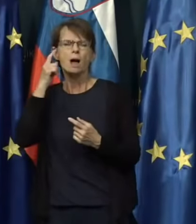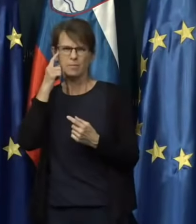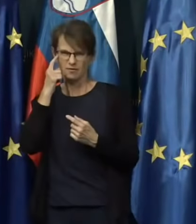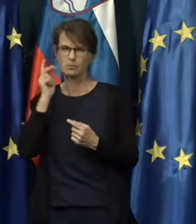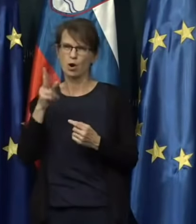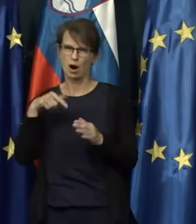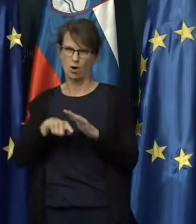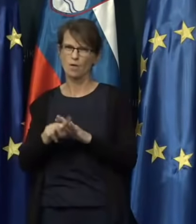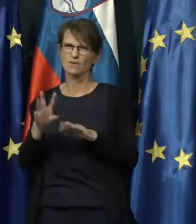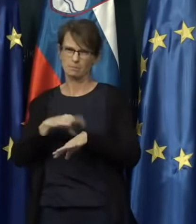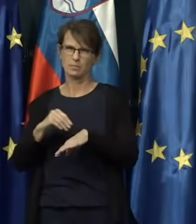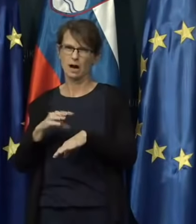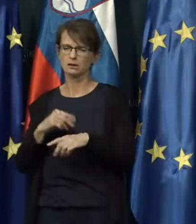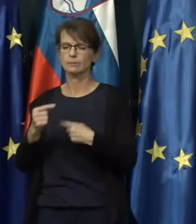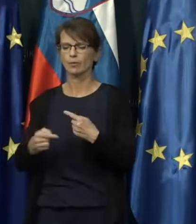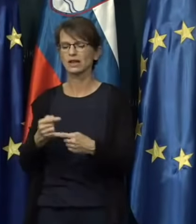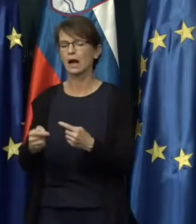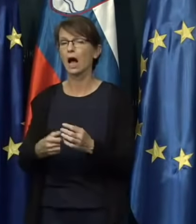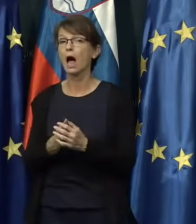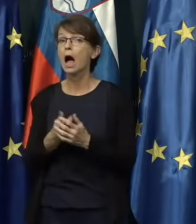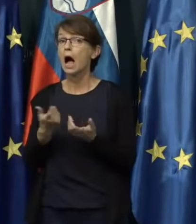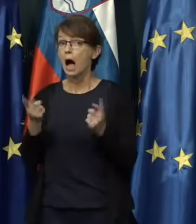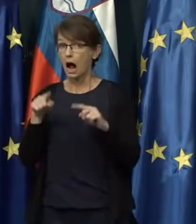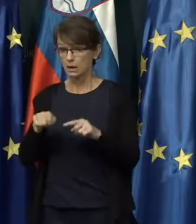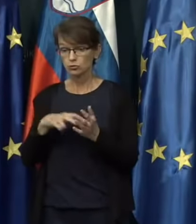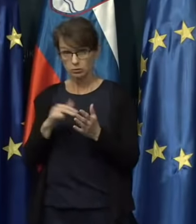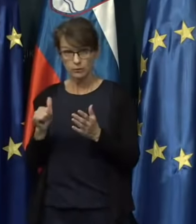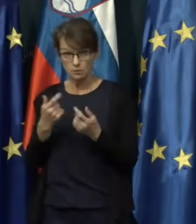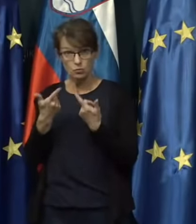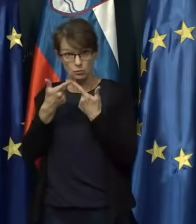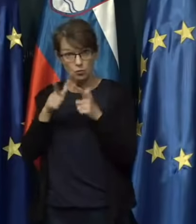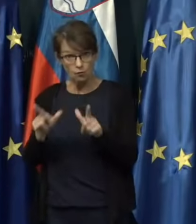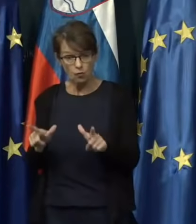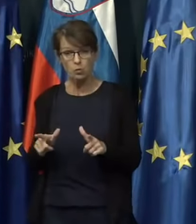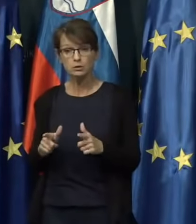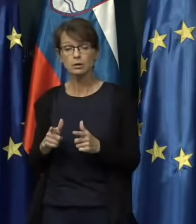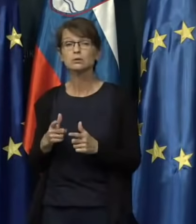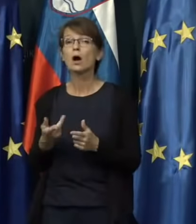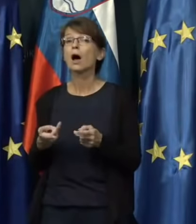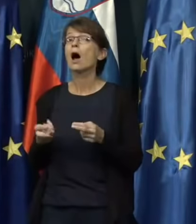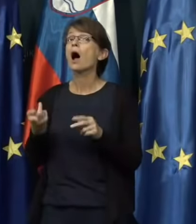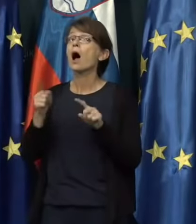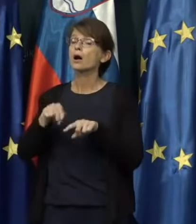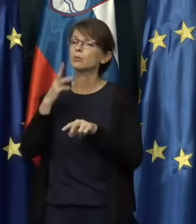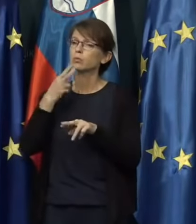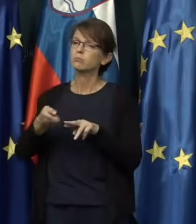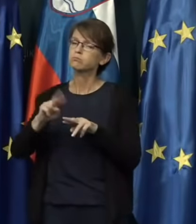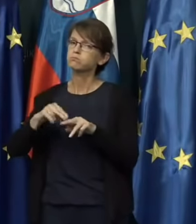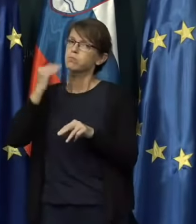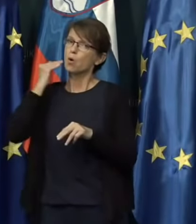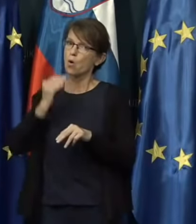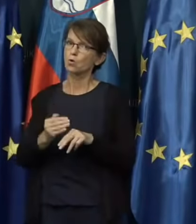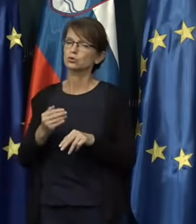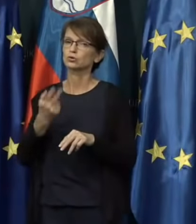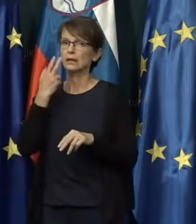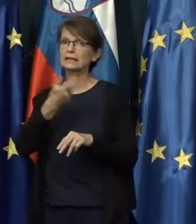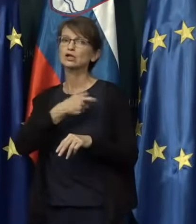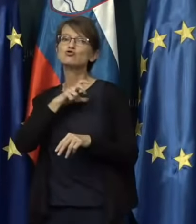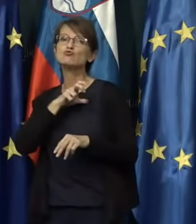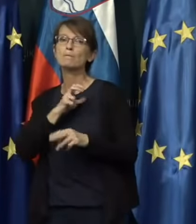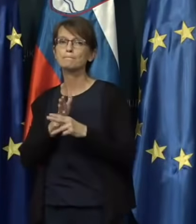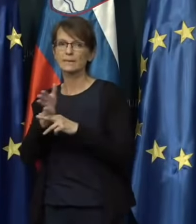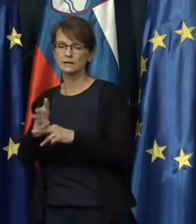to deluje v praksi? Je to zdaj še vedno dovoljeno? Bodo tam kaj bolj postrejene, mogoče inšpekcije? Torej,